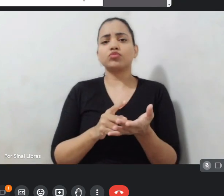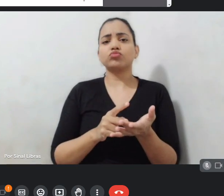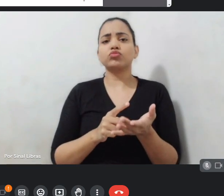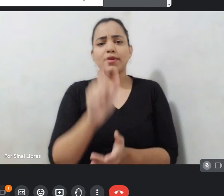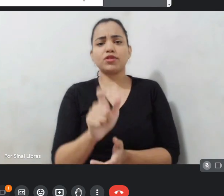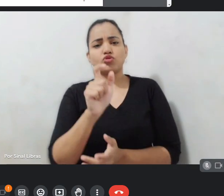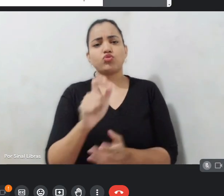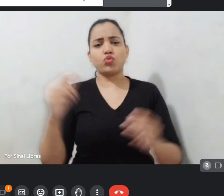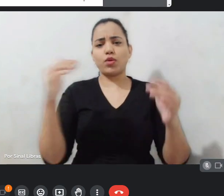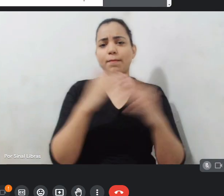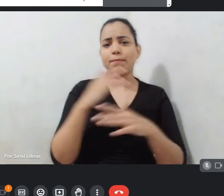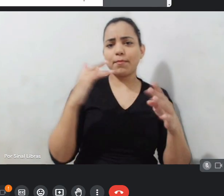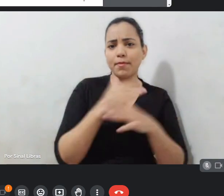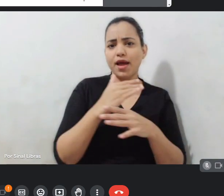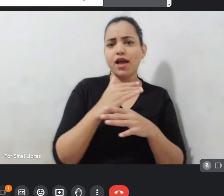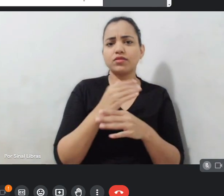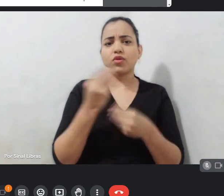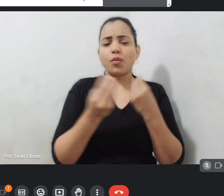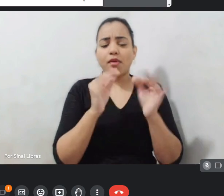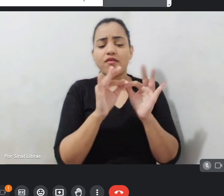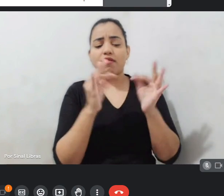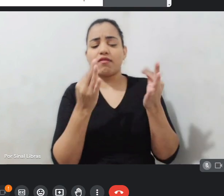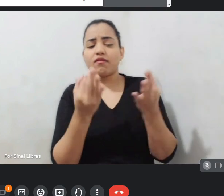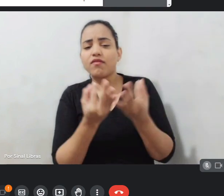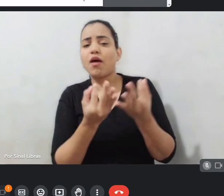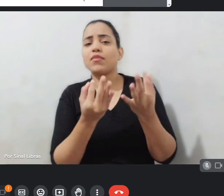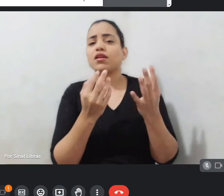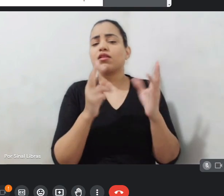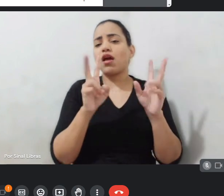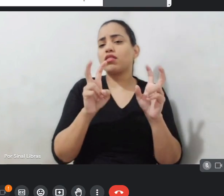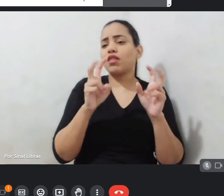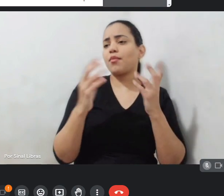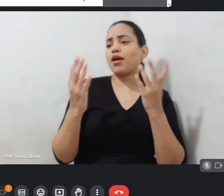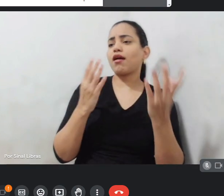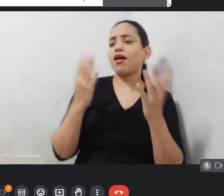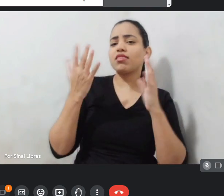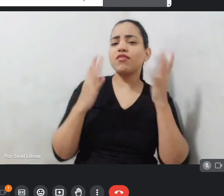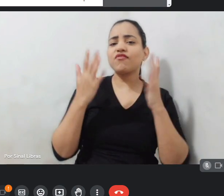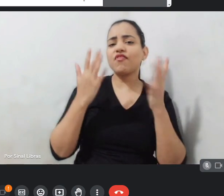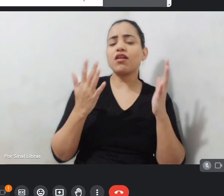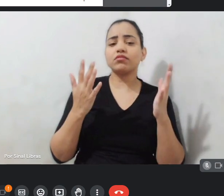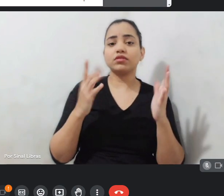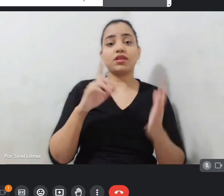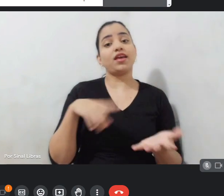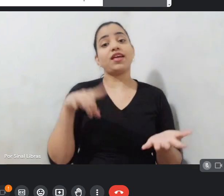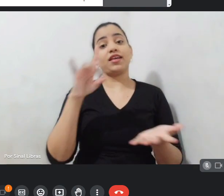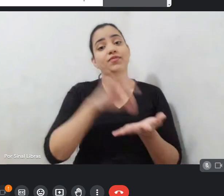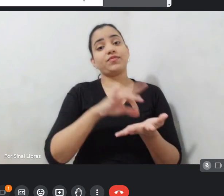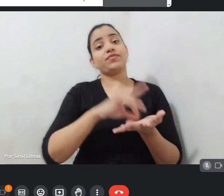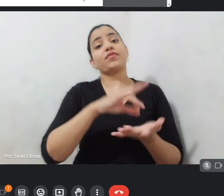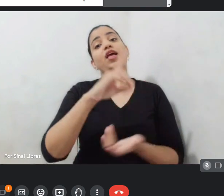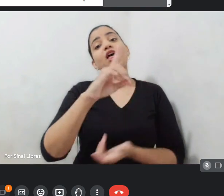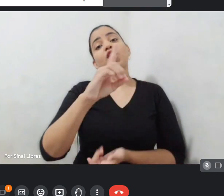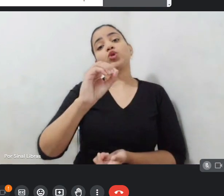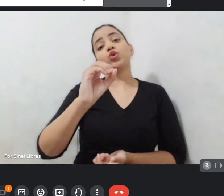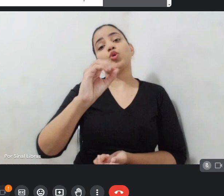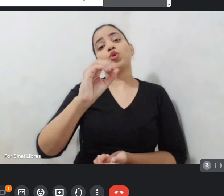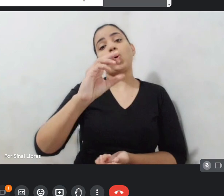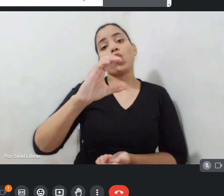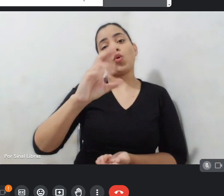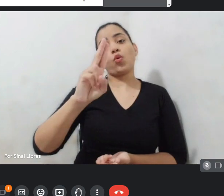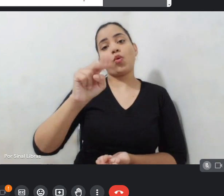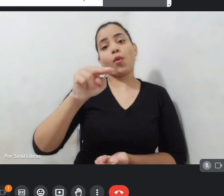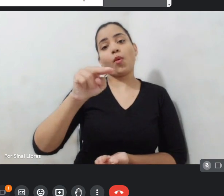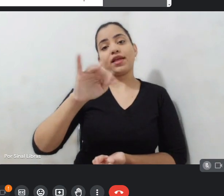família dialoga com a questão do carnaval e mostrar esse dia a dia, é documentário. E aí, vocês